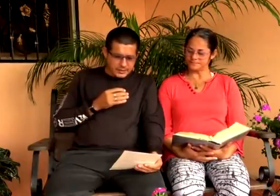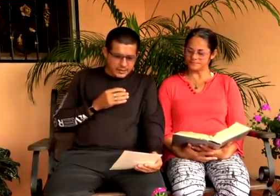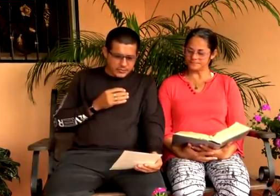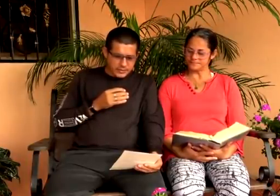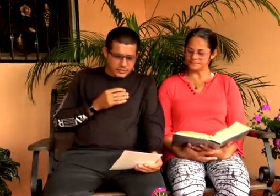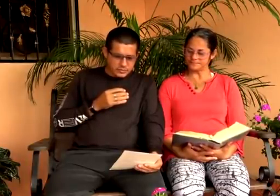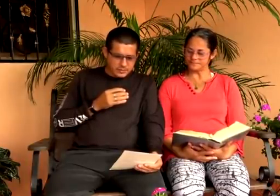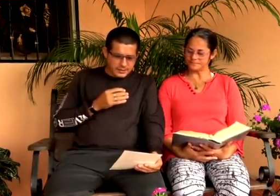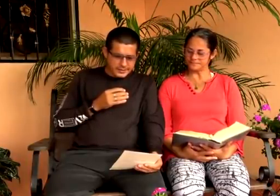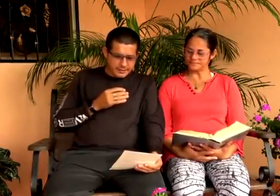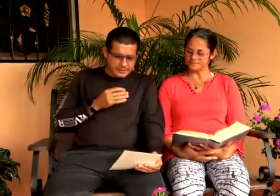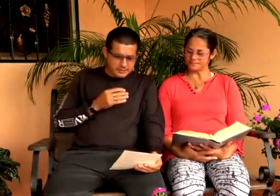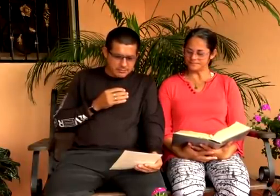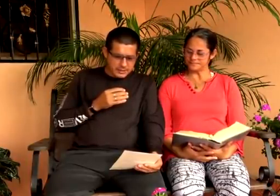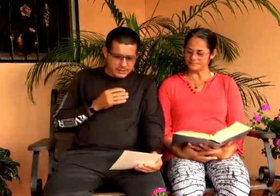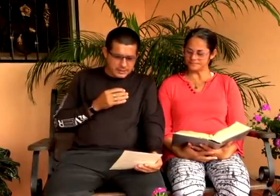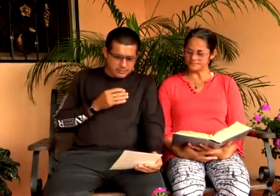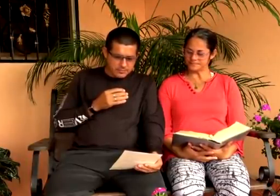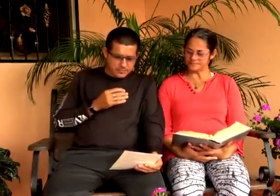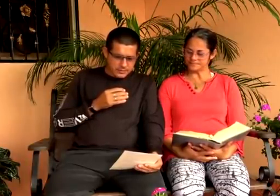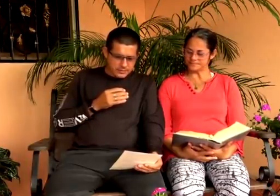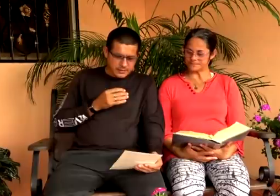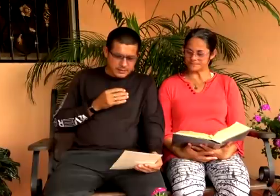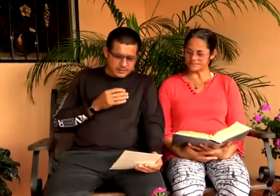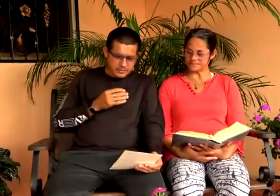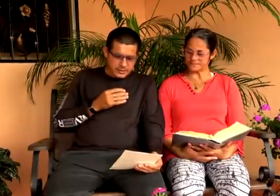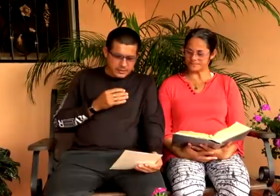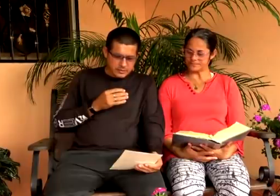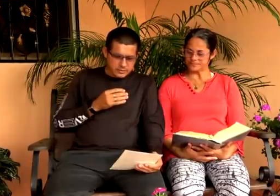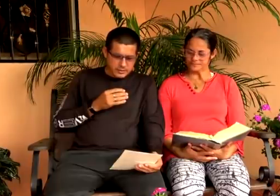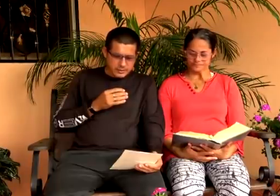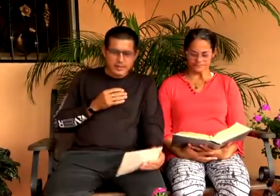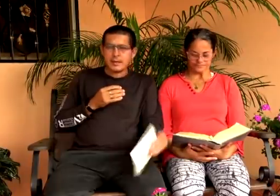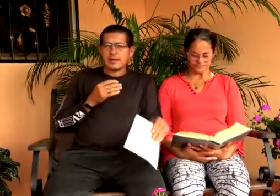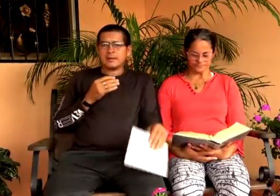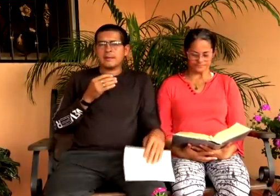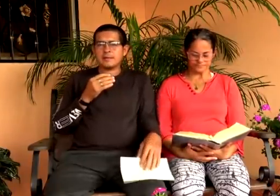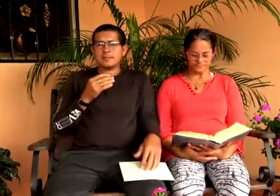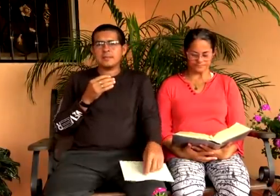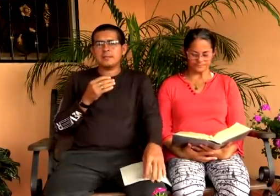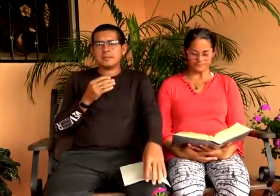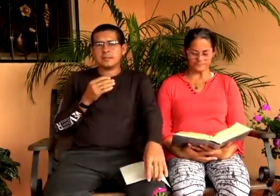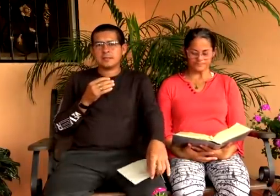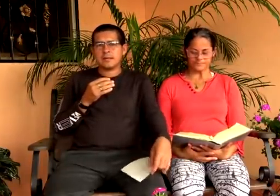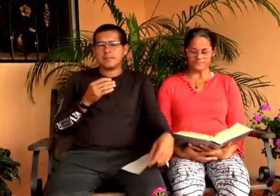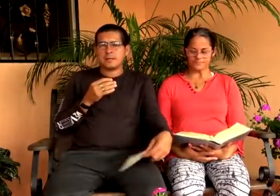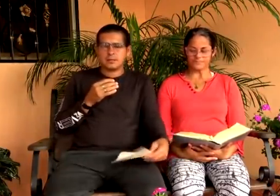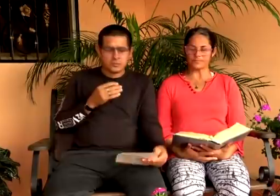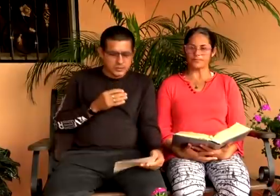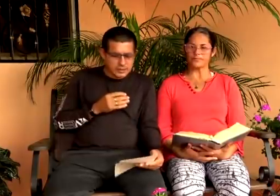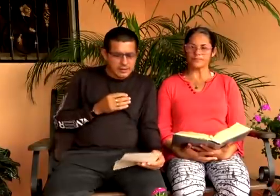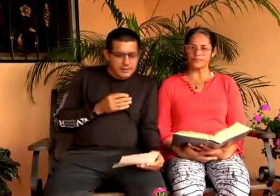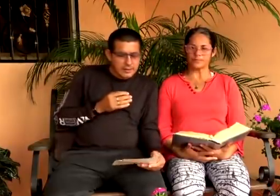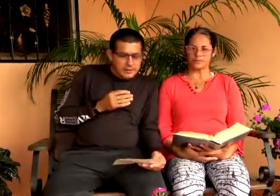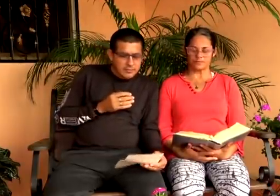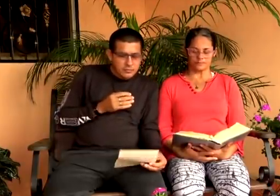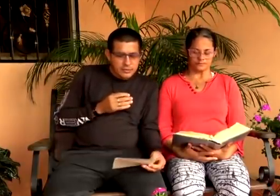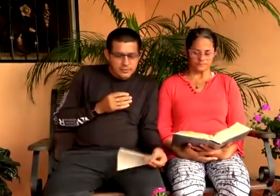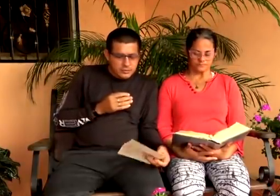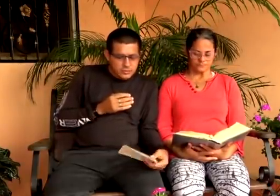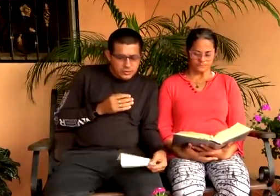José Ángel, Eufrasio, Imelda Navas, Miguel Acero, Adelicia Morales, De Costa Rica, Nancy Tizalema, De Suiza.